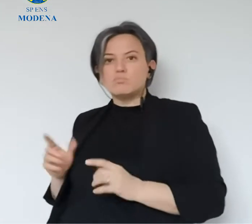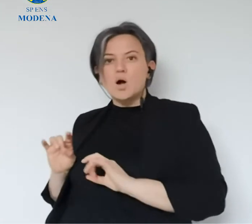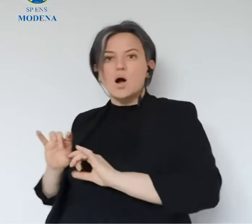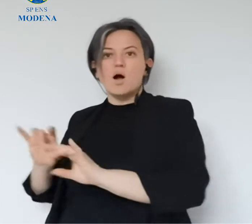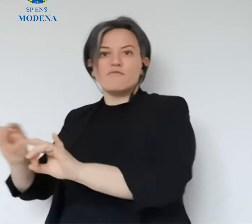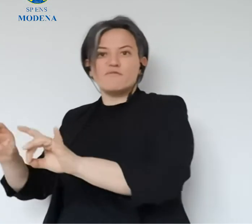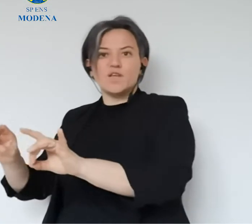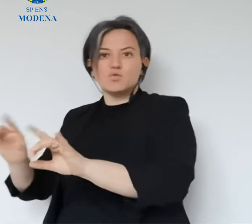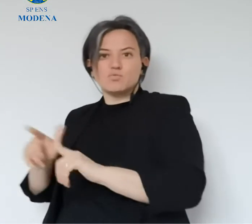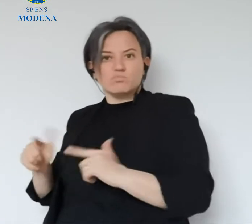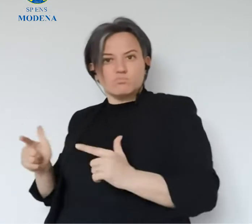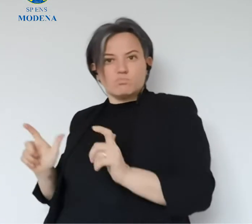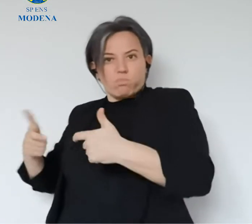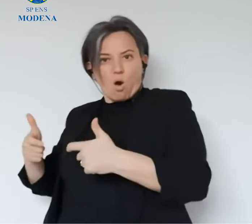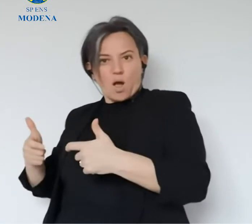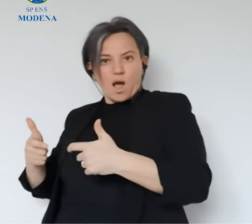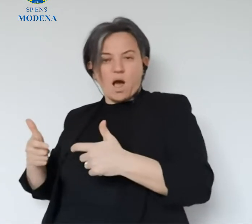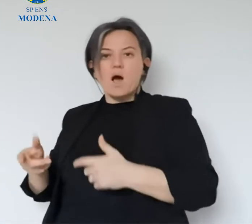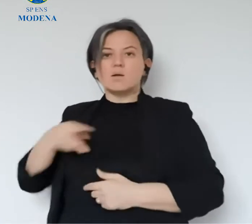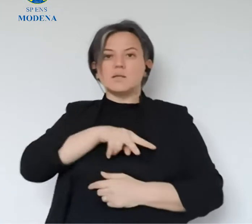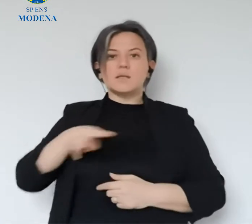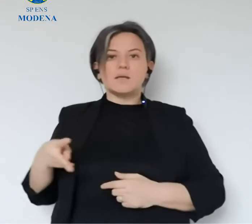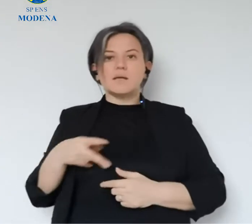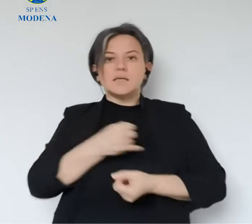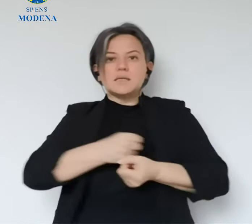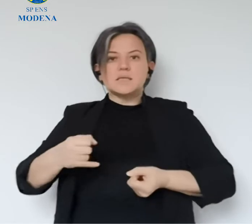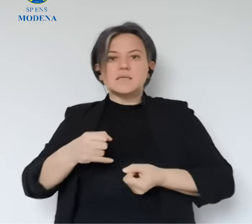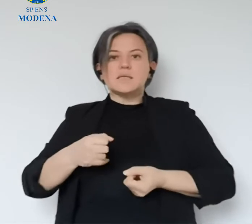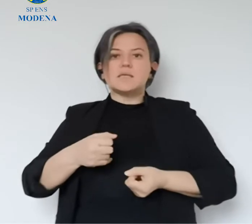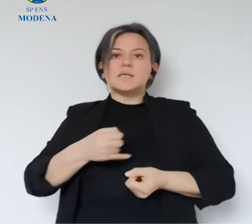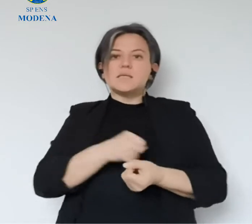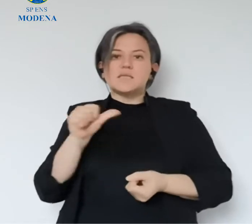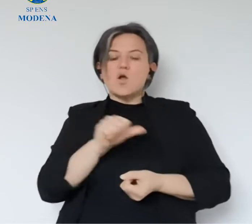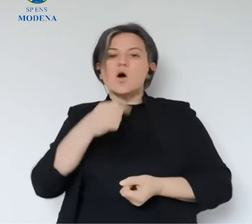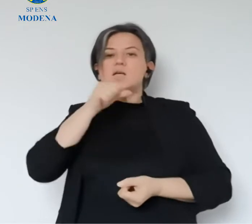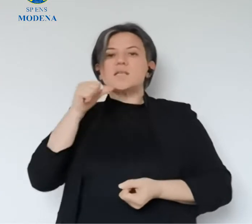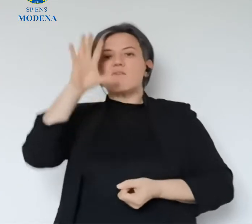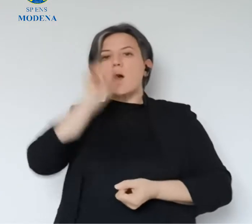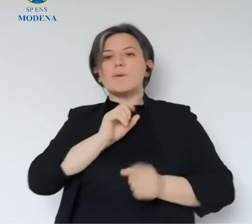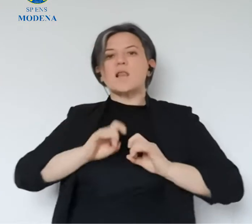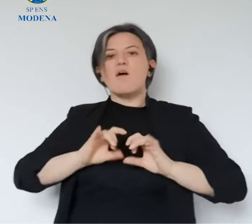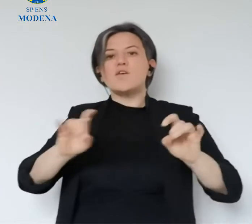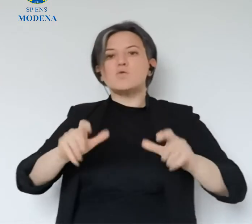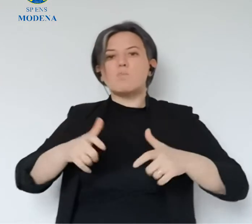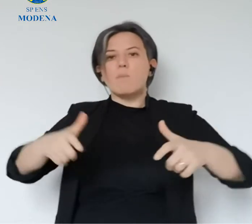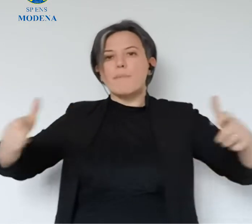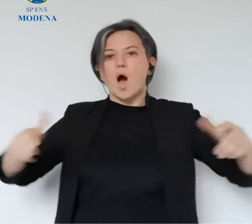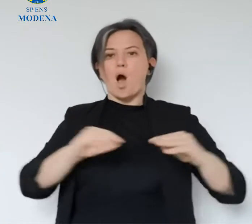veicolo del virus e quanto in realtà alcuni non siano più veicolo del virus, che questo ci mette in condizioni di capire